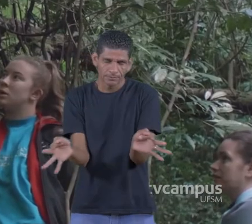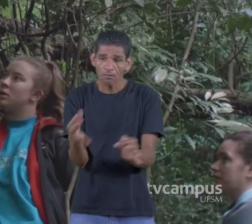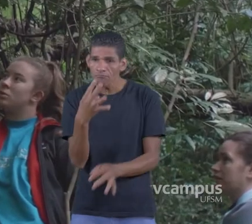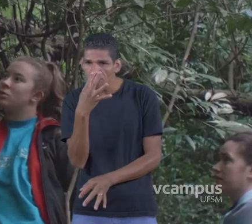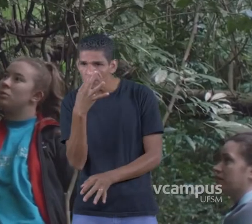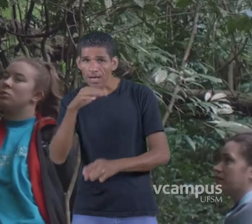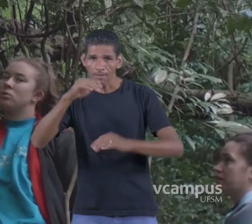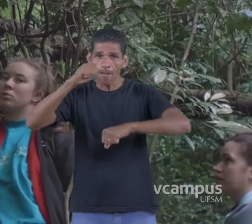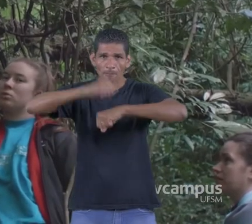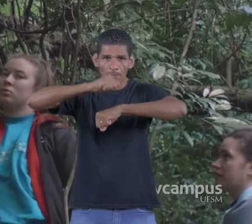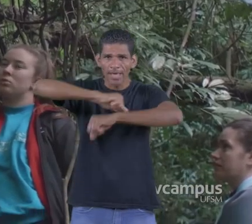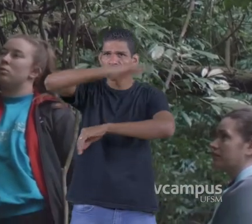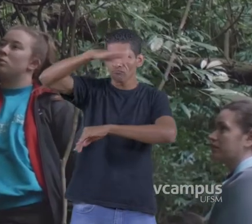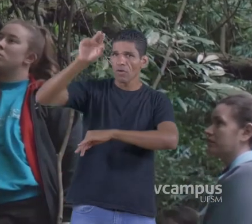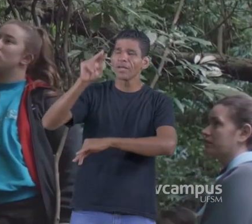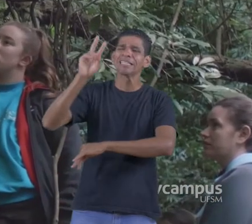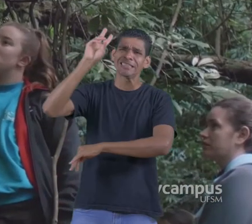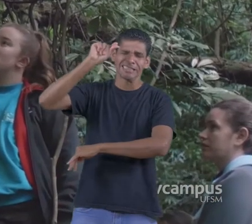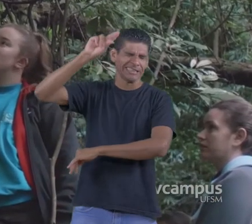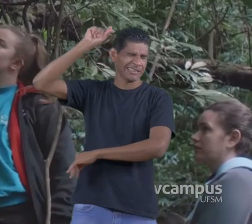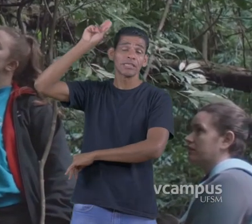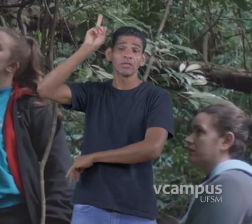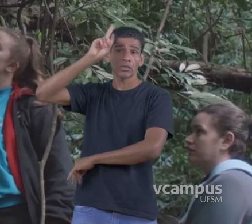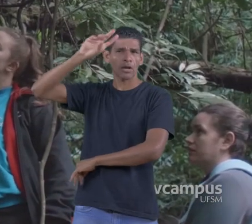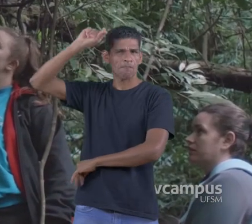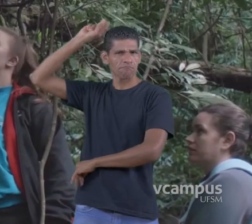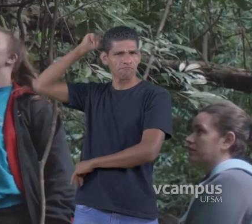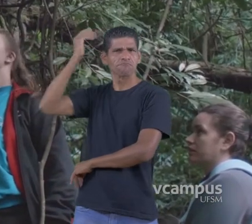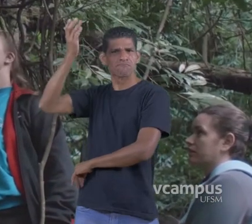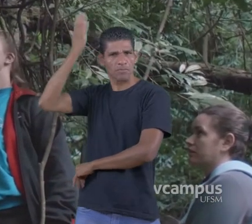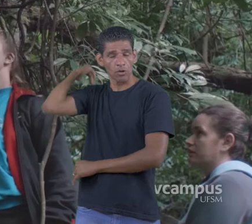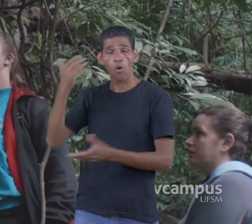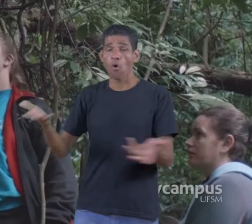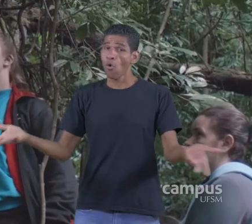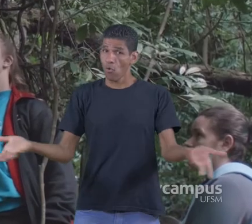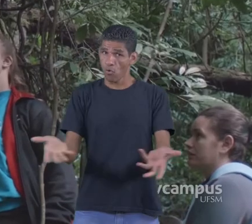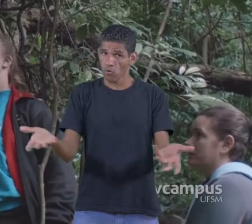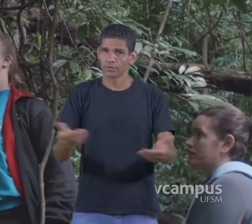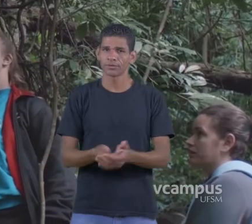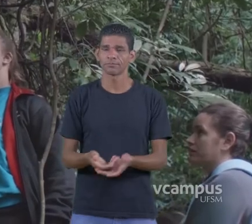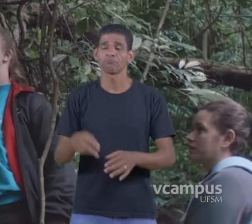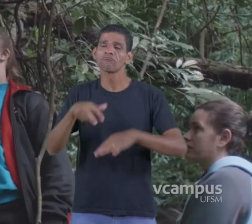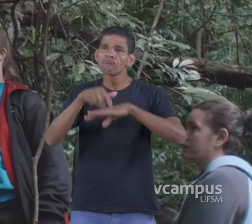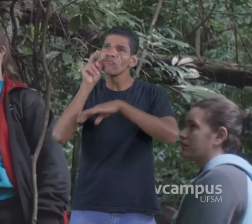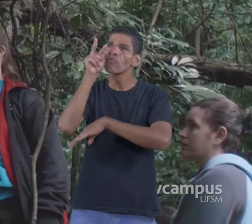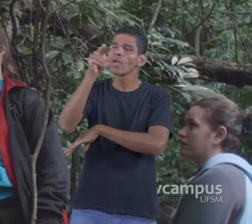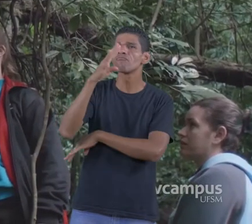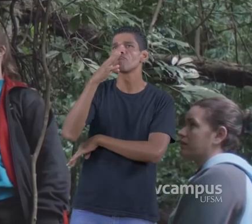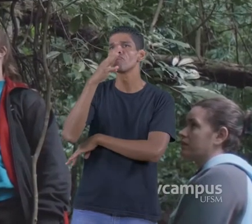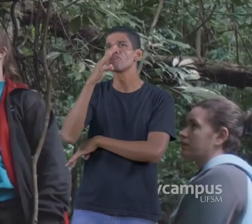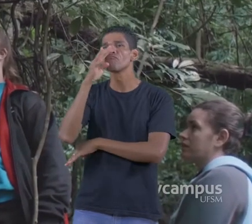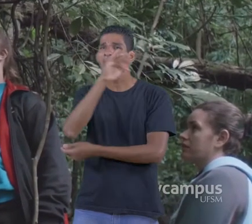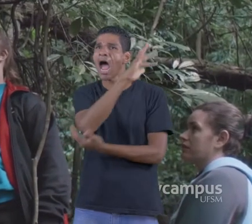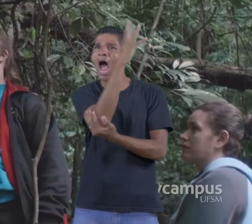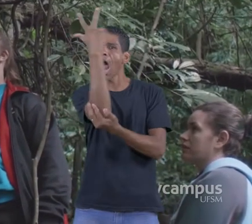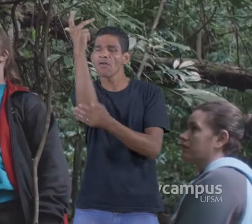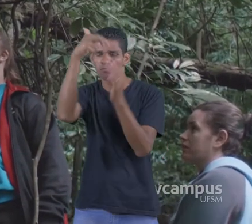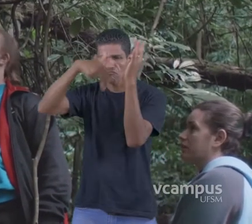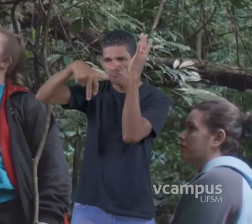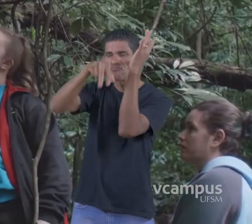um tanto Quanto simples Mas essa rocha aqui Nos conta uma história Muito antiga Hoje Nós estamos aqui No